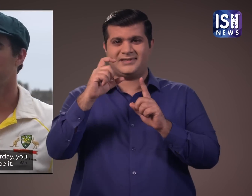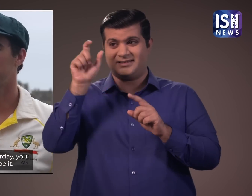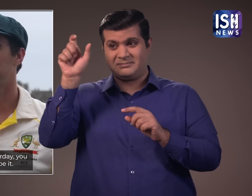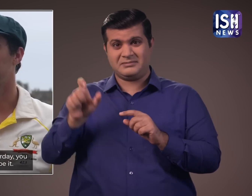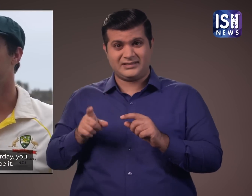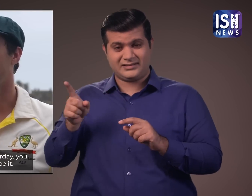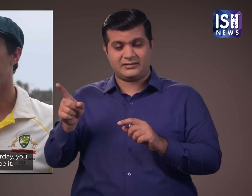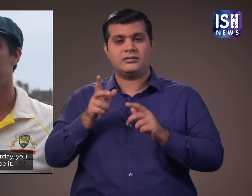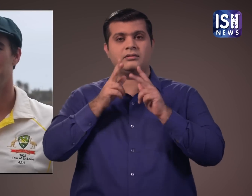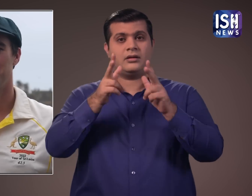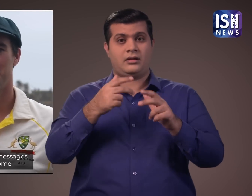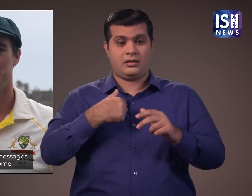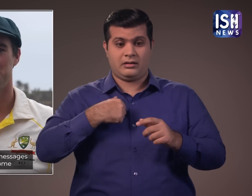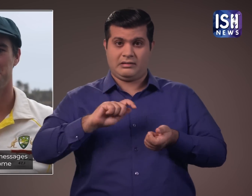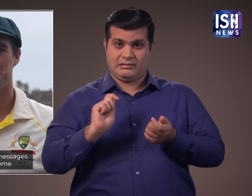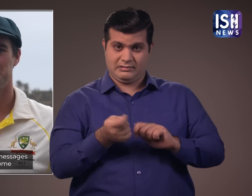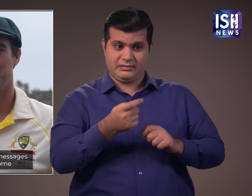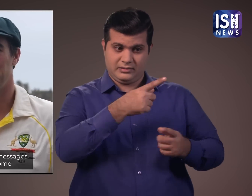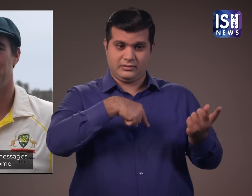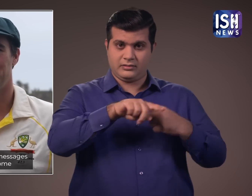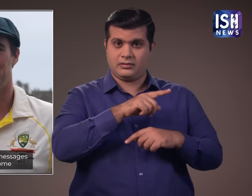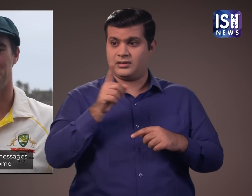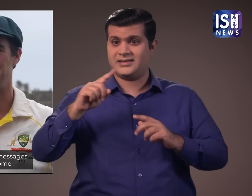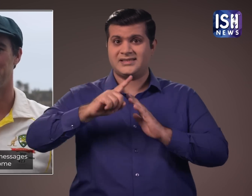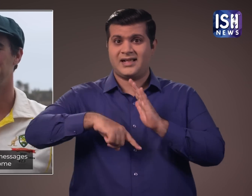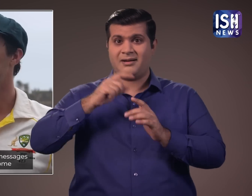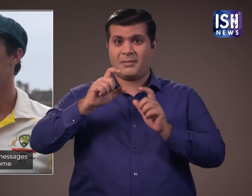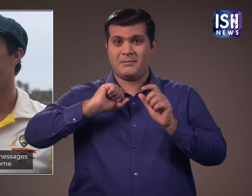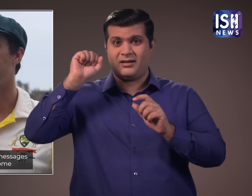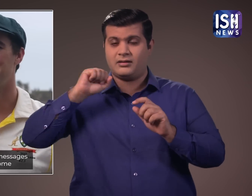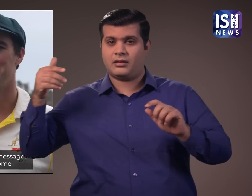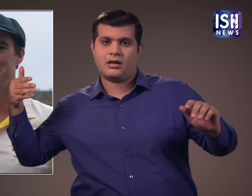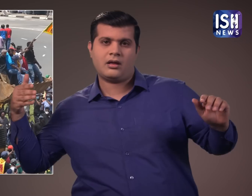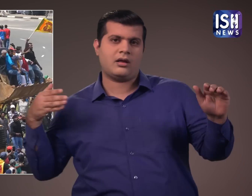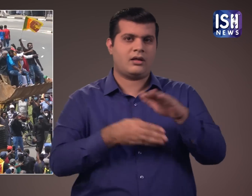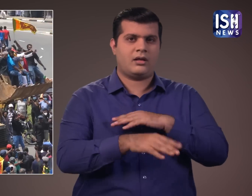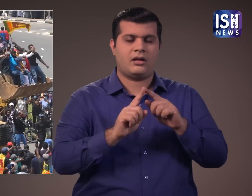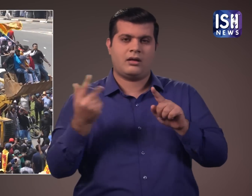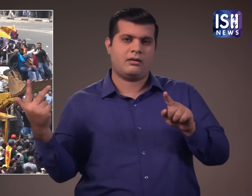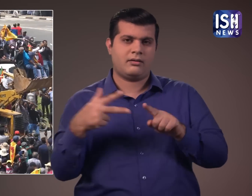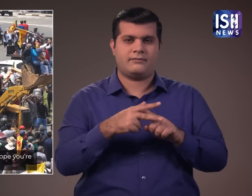विरोध के बावजूत दौरे पर इसका कोई असर नहीं पड़ा।